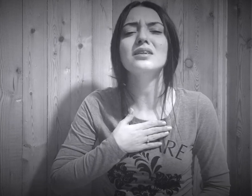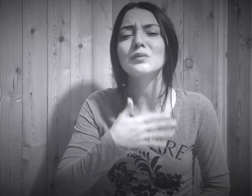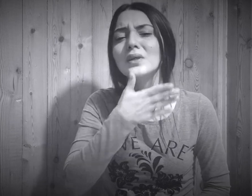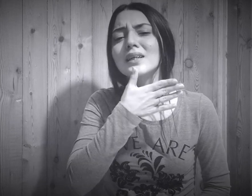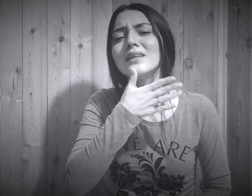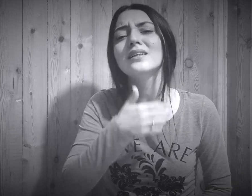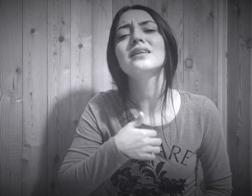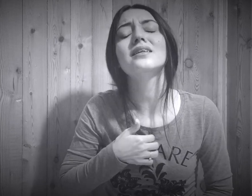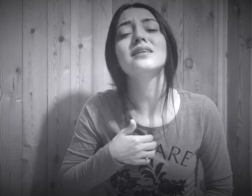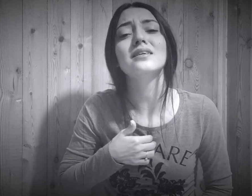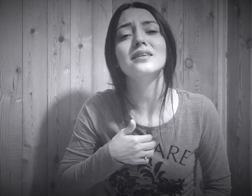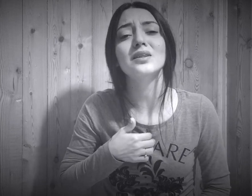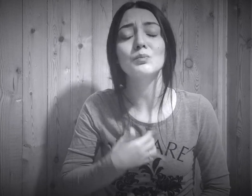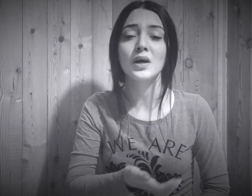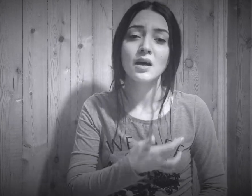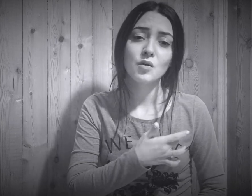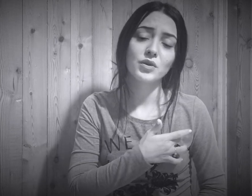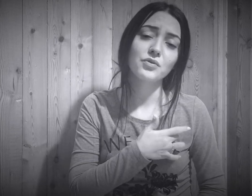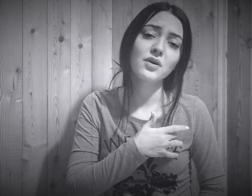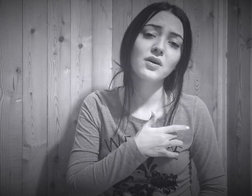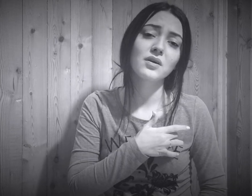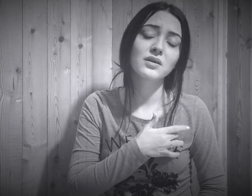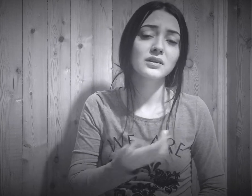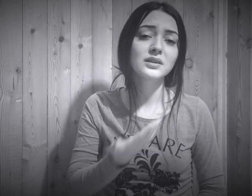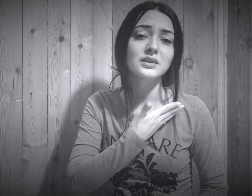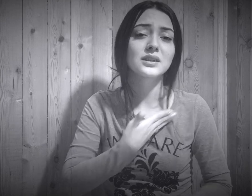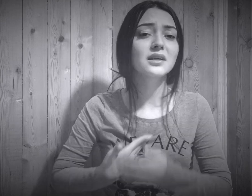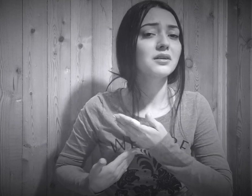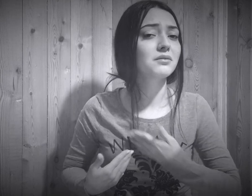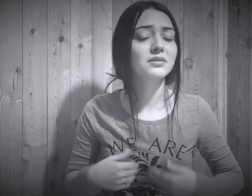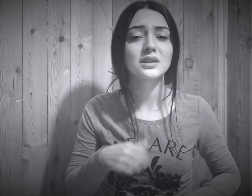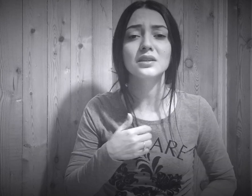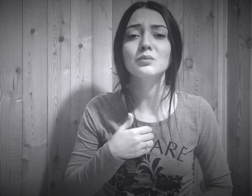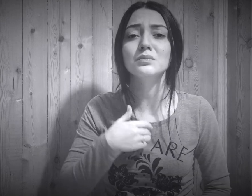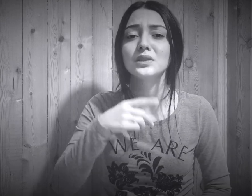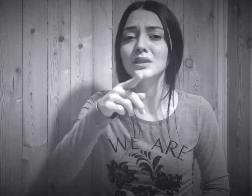bildiğim vefalı sevdiğimsin